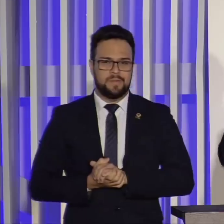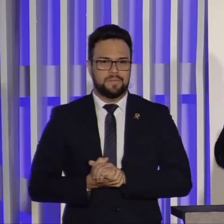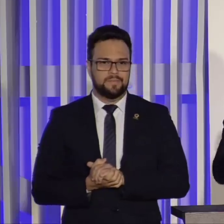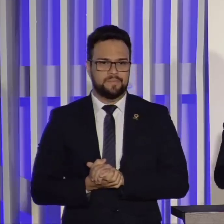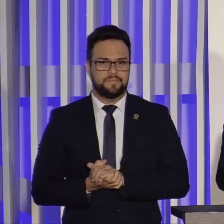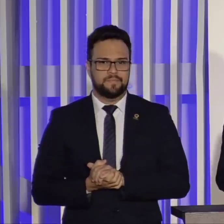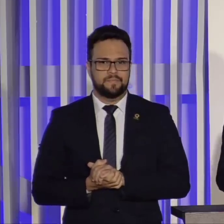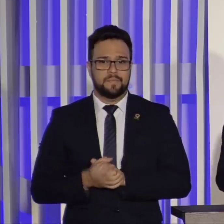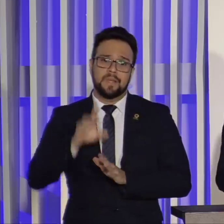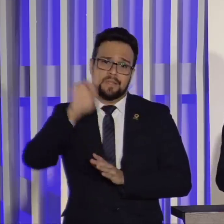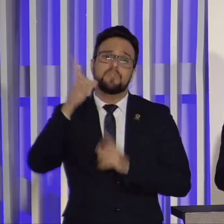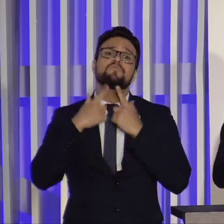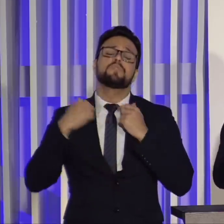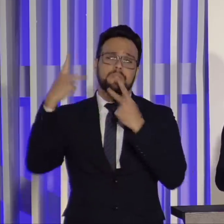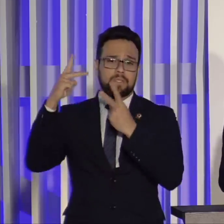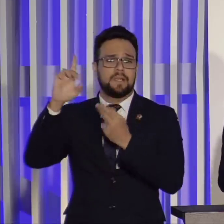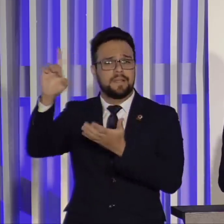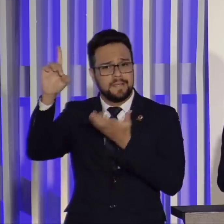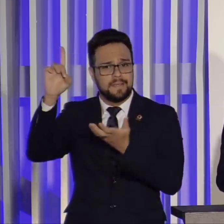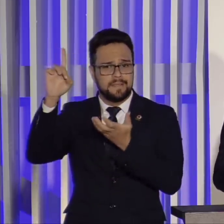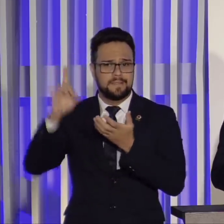quis Deus colocar